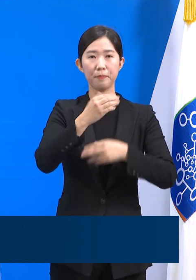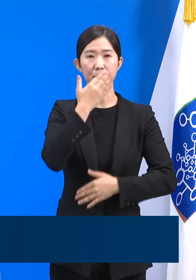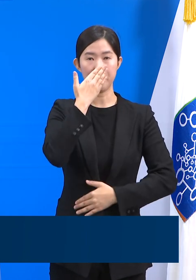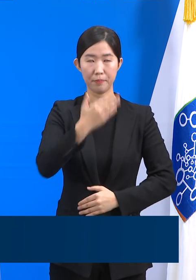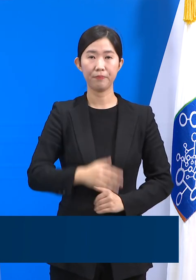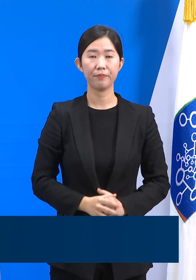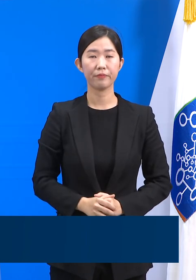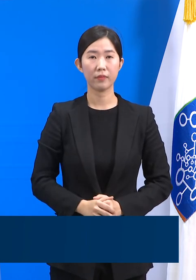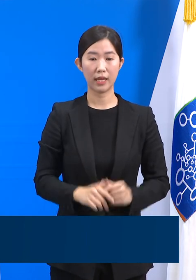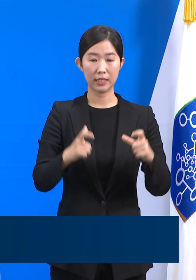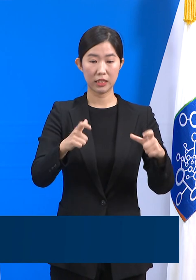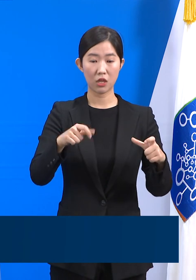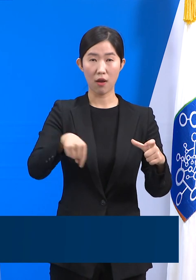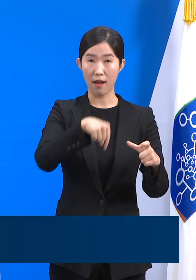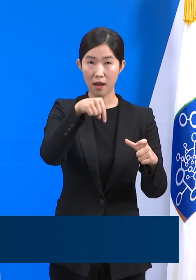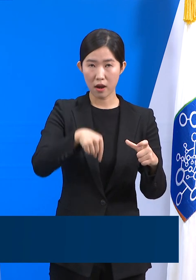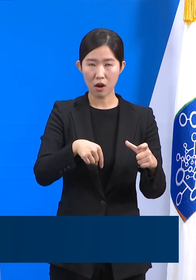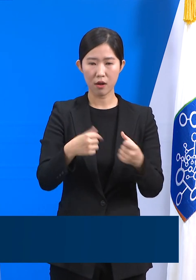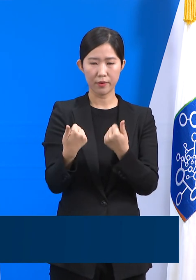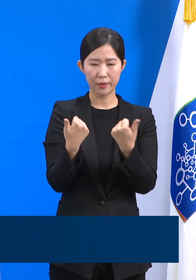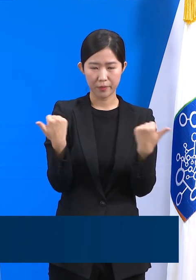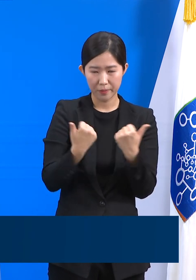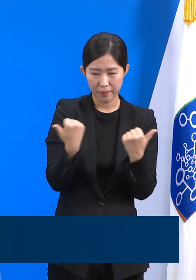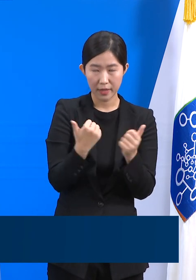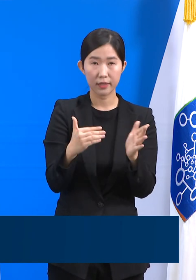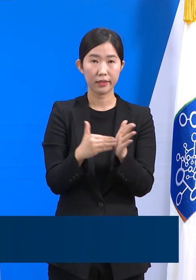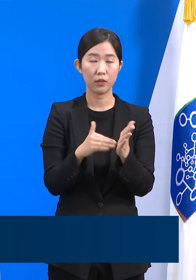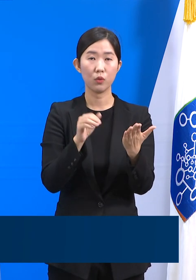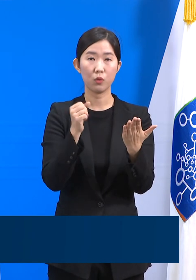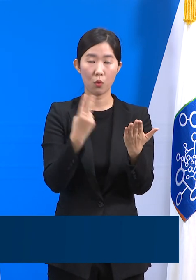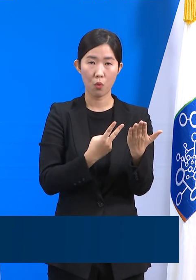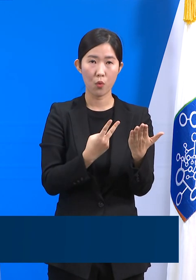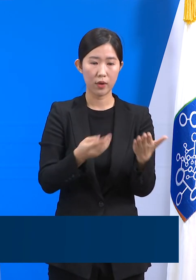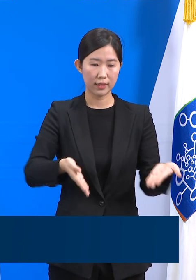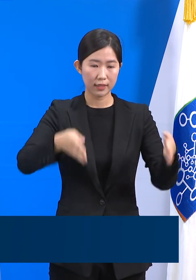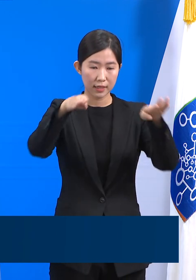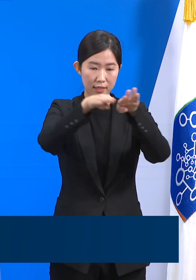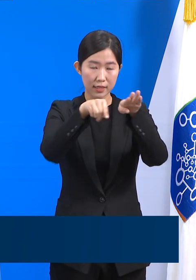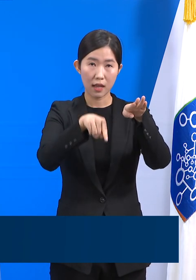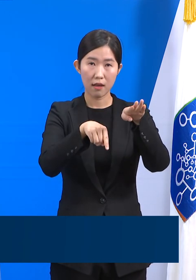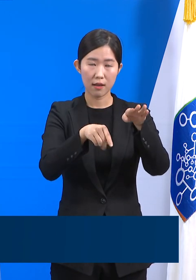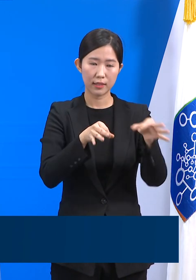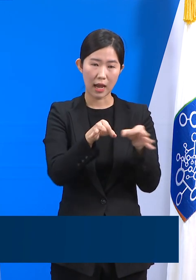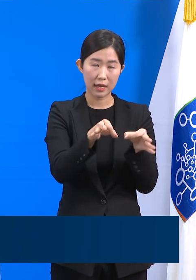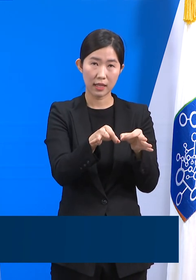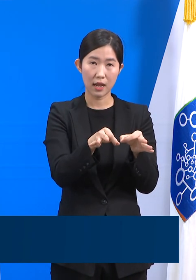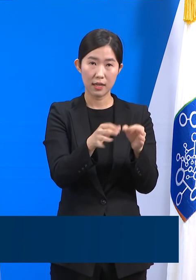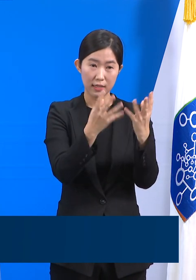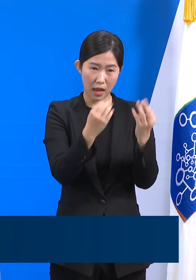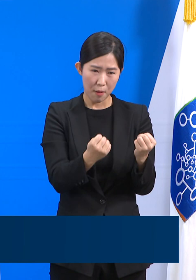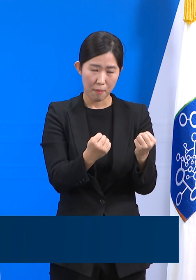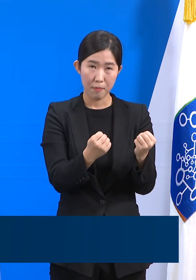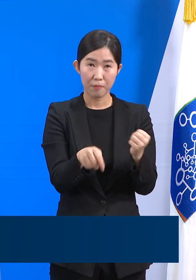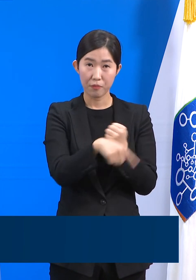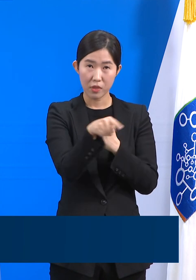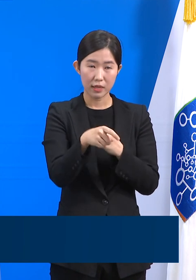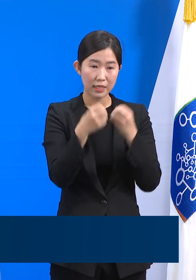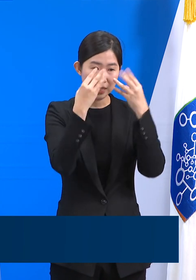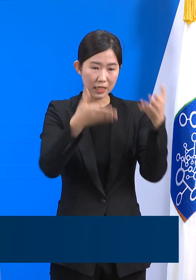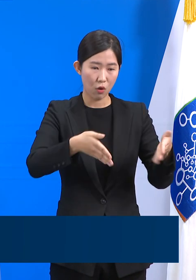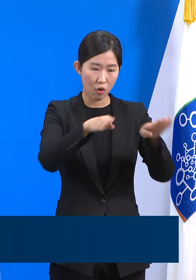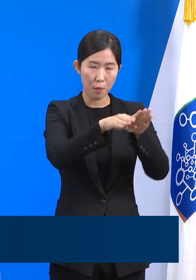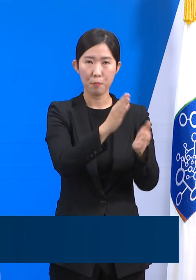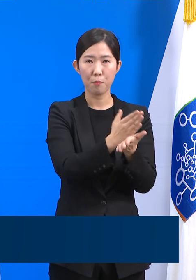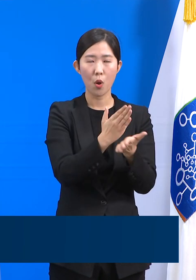지역사회와 간담회도 가졌고 상가 건물 상가들이 밀집해 있는 신관 건물을 피해서 본관